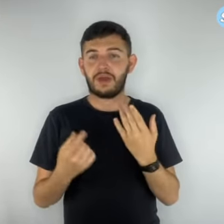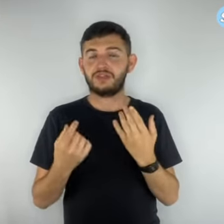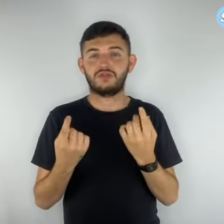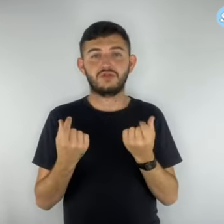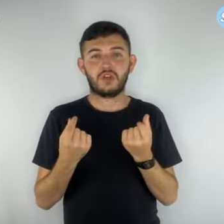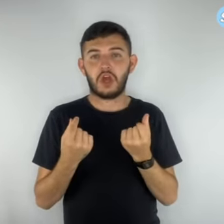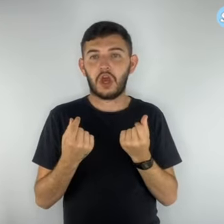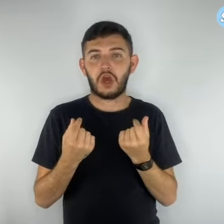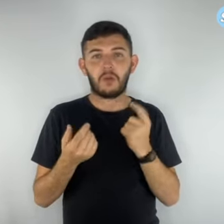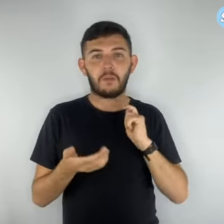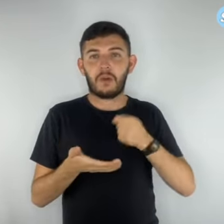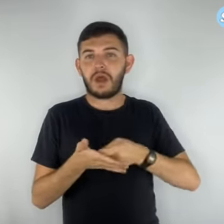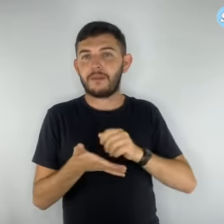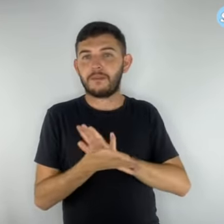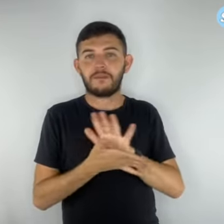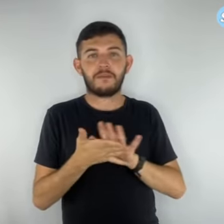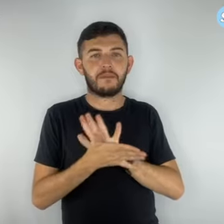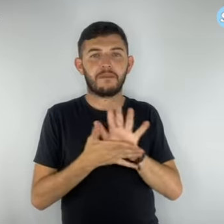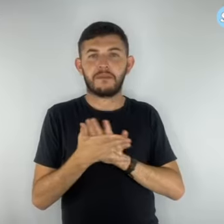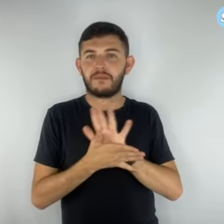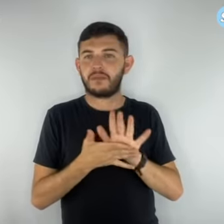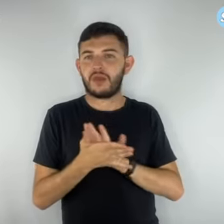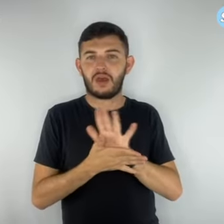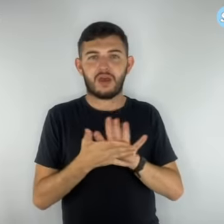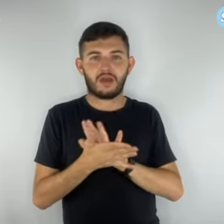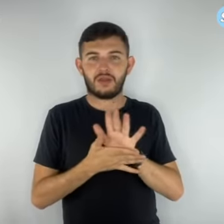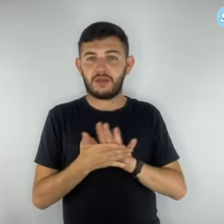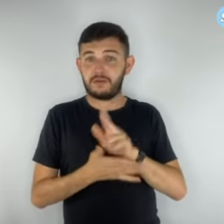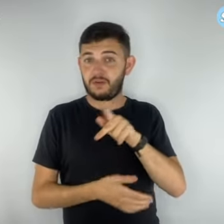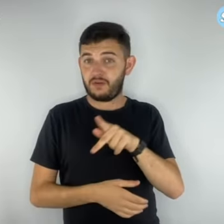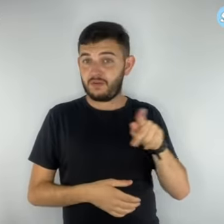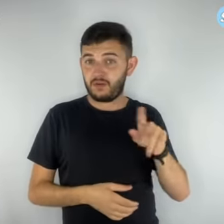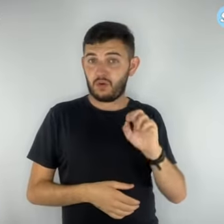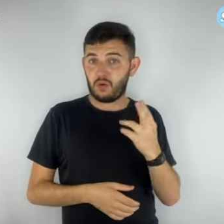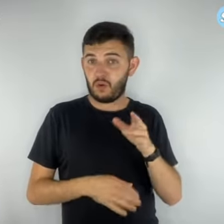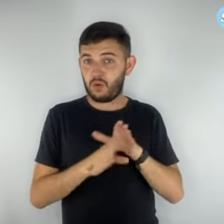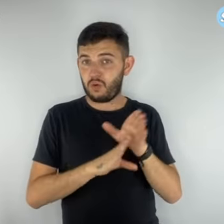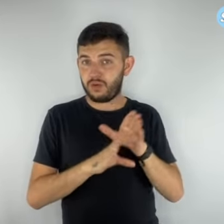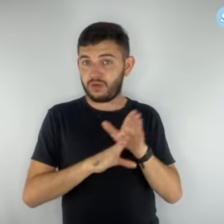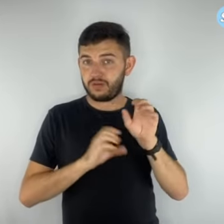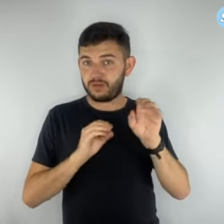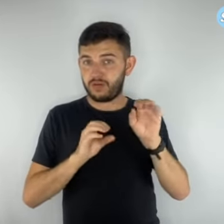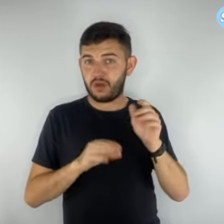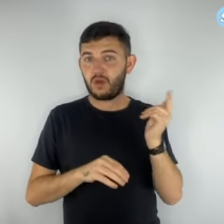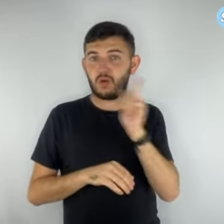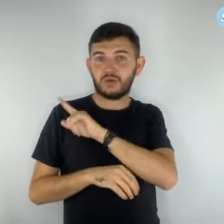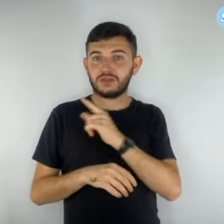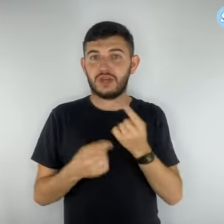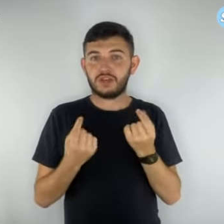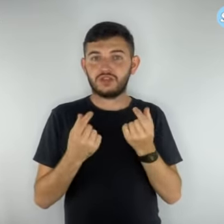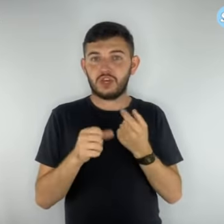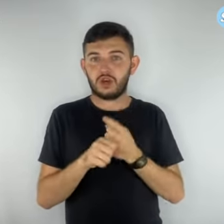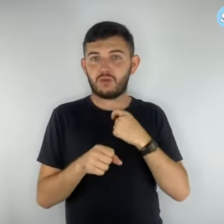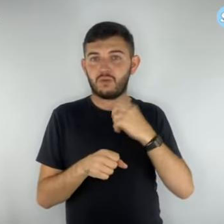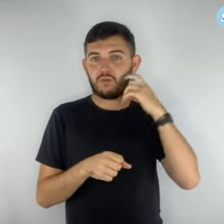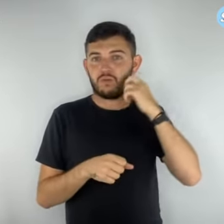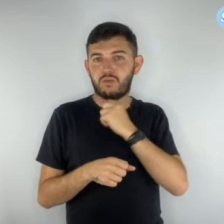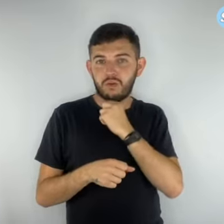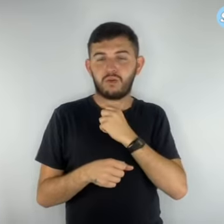para que professores e orientadores recebam vantagens financeiras. O combate